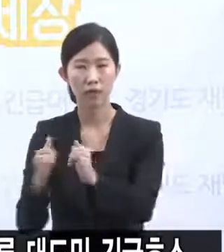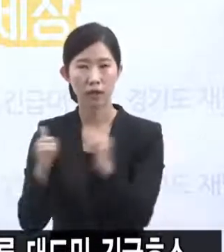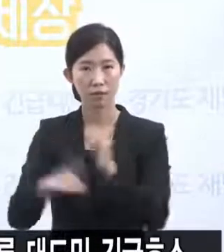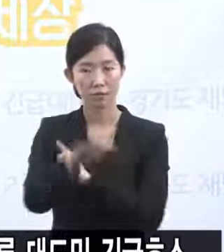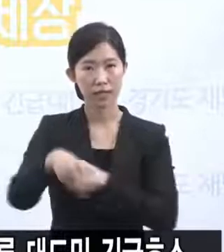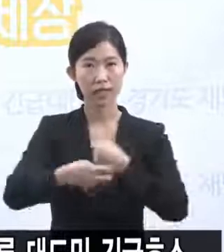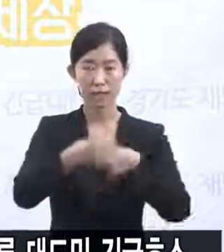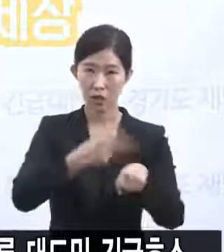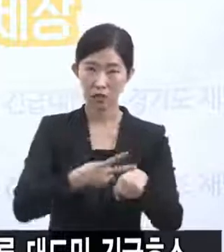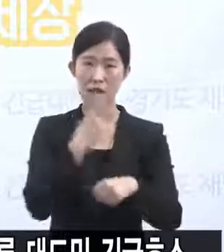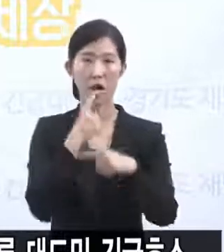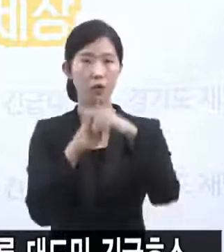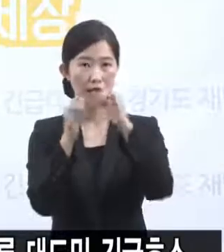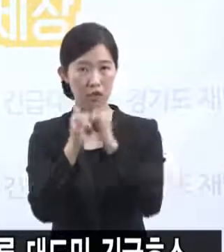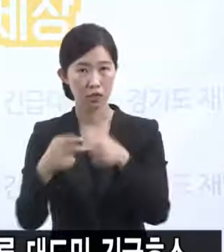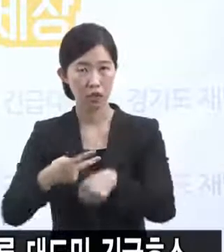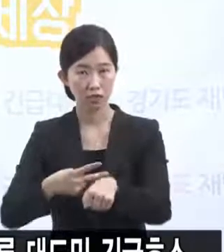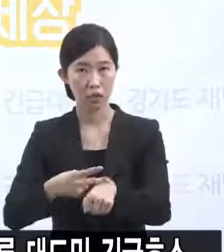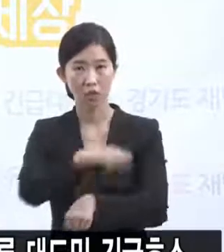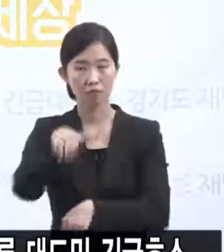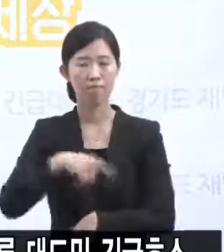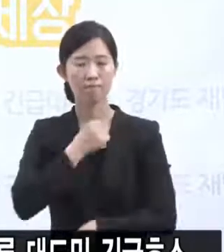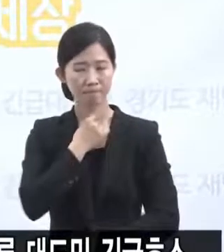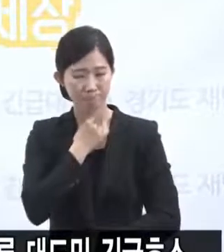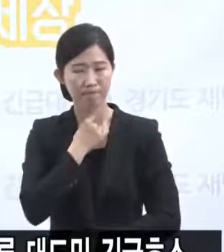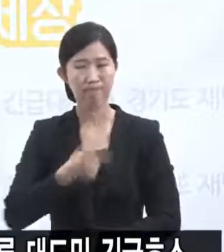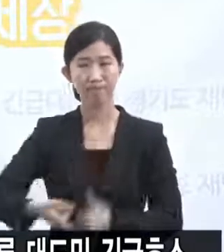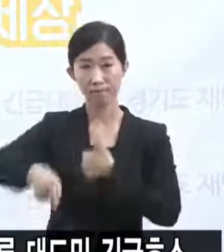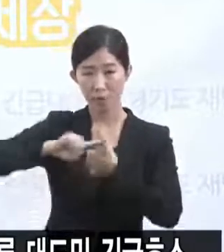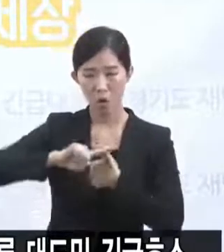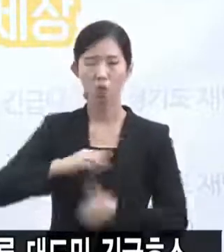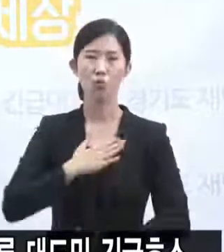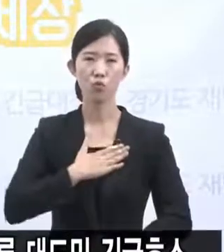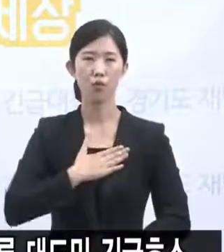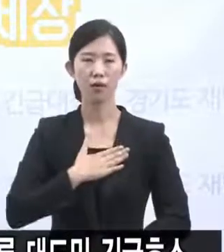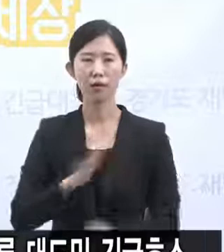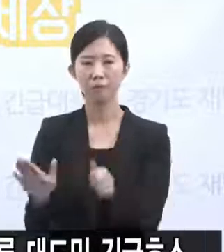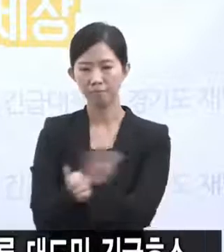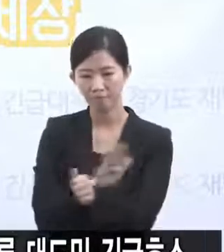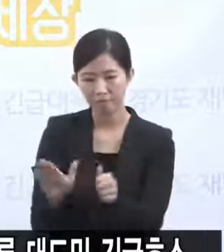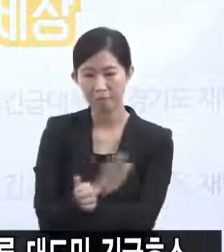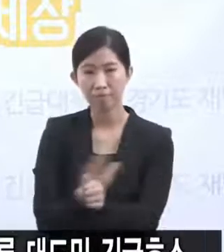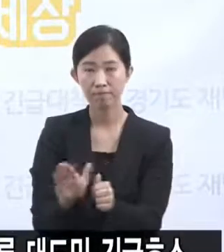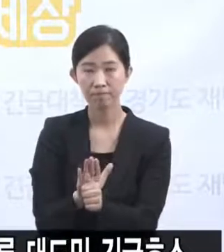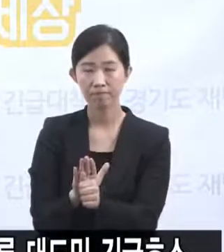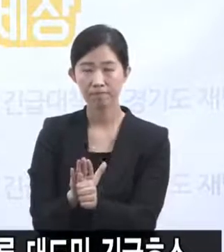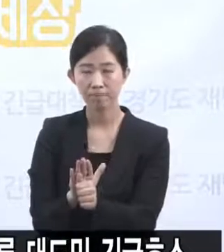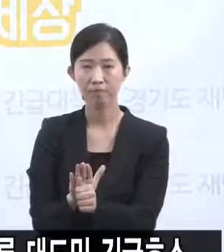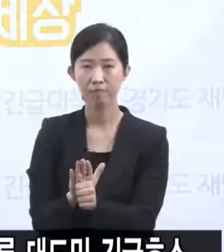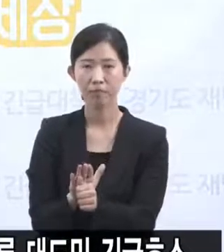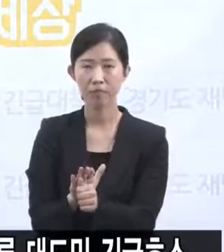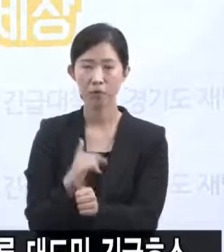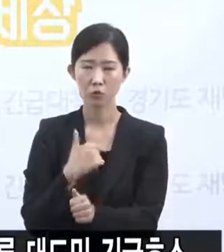선생님들이 자발적으로 참여해 주신다면 우리가 그에 맞는 그런 웅당한 대우를 하면서 중수분에 갖고